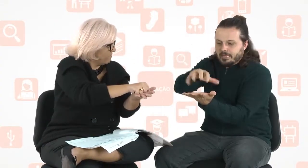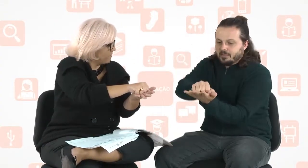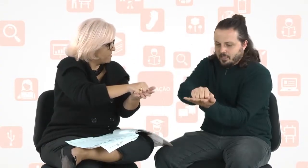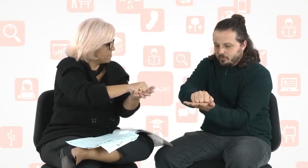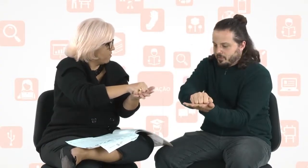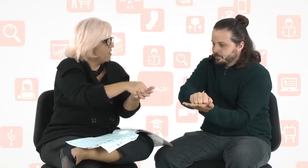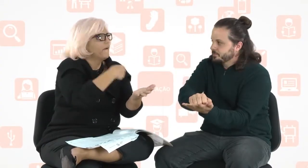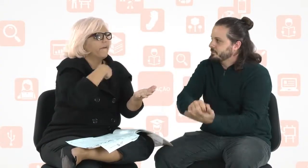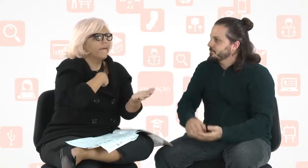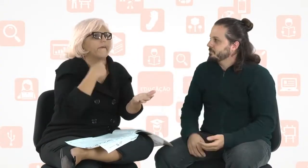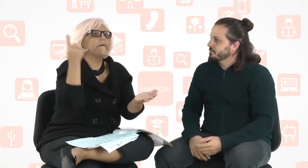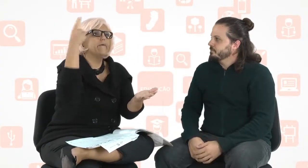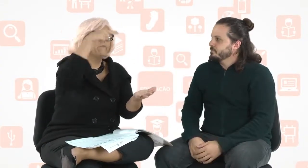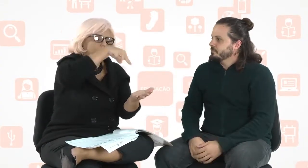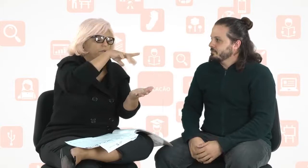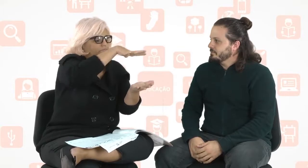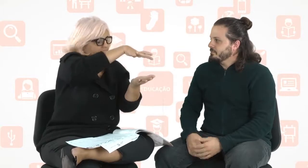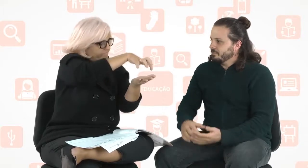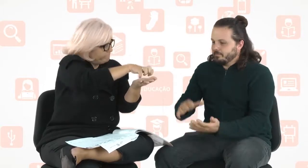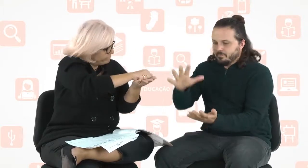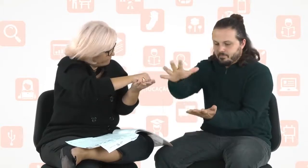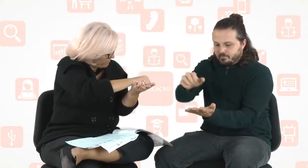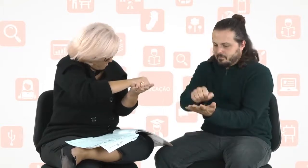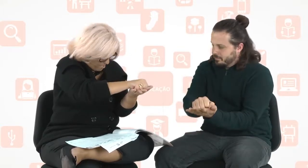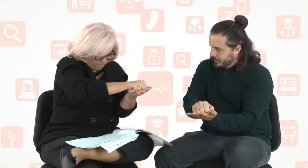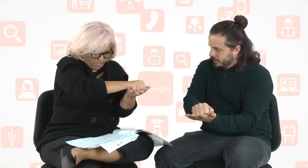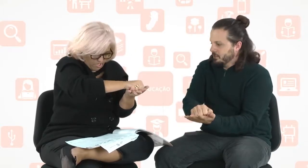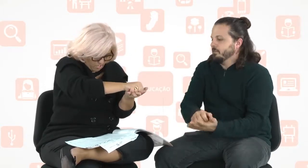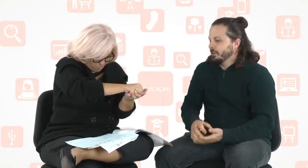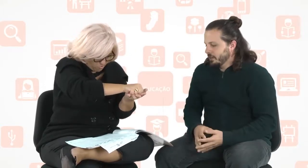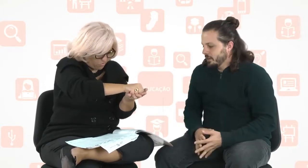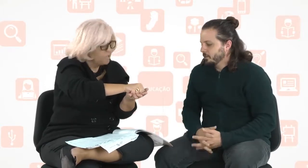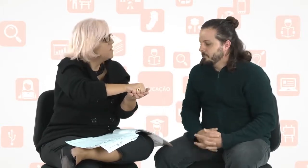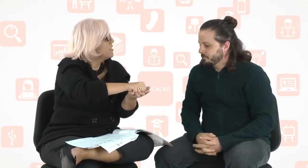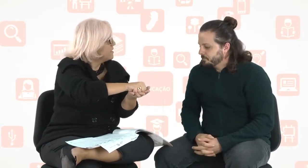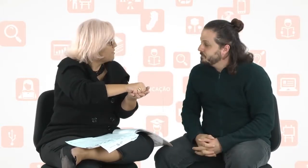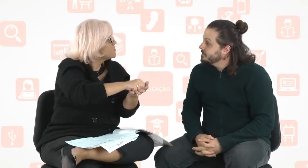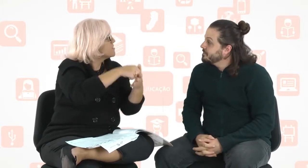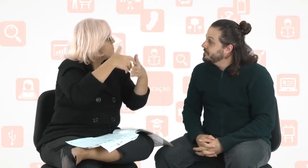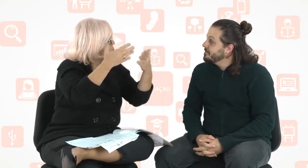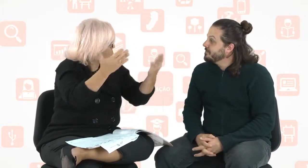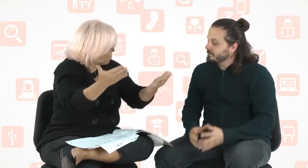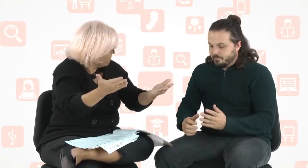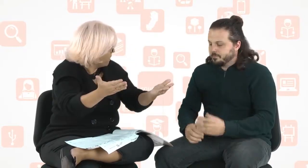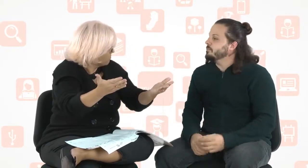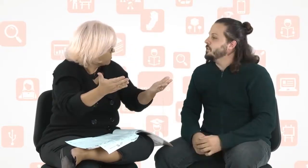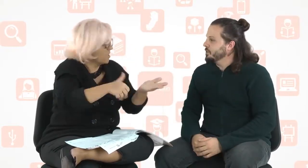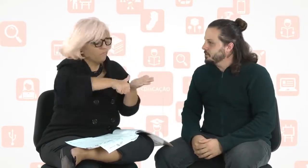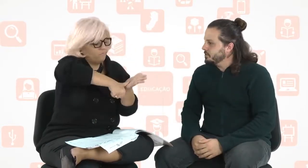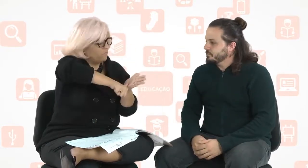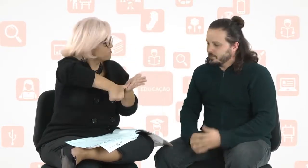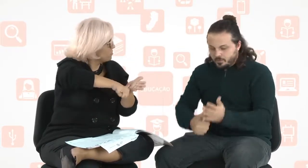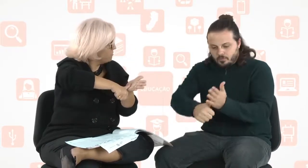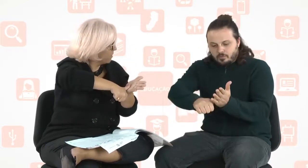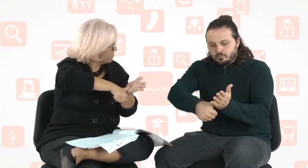Matrícula. assim, eu vim, matrícula, isso. E aí, você vai pedir os documentos, Os documentos.